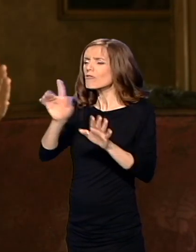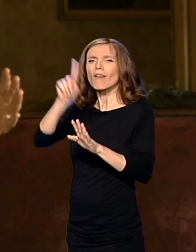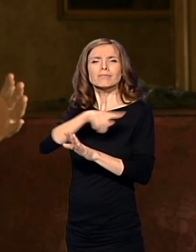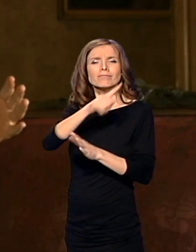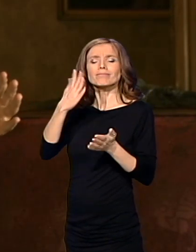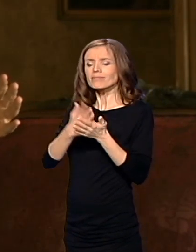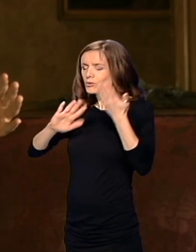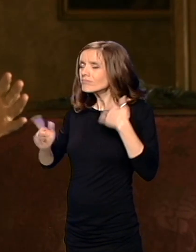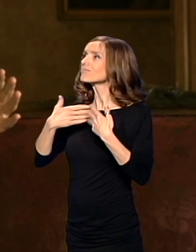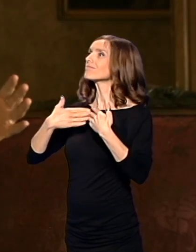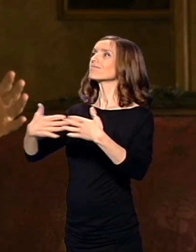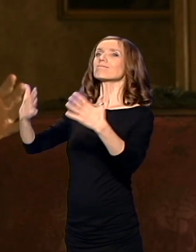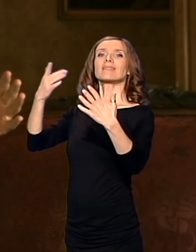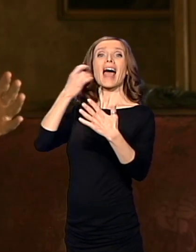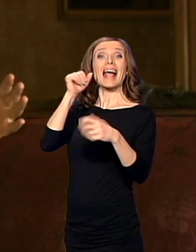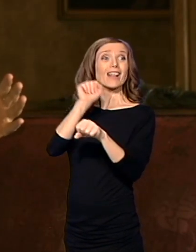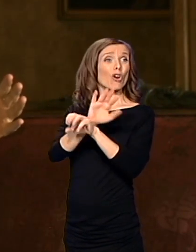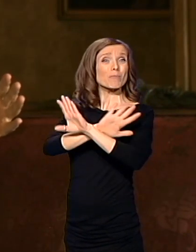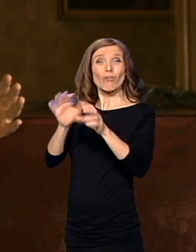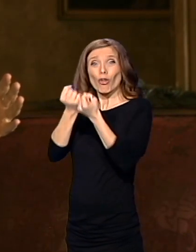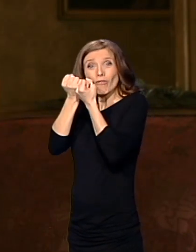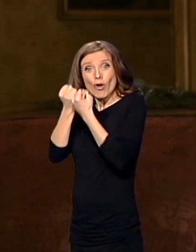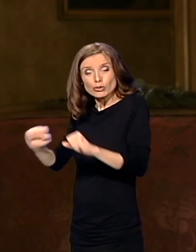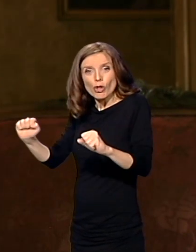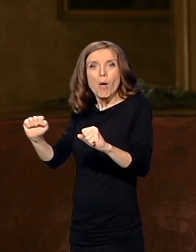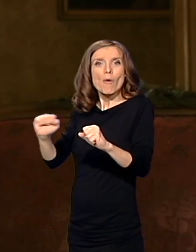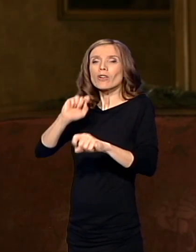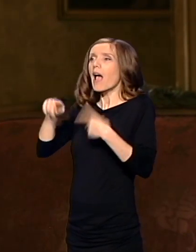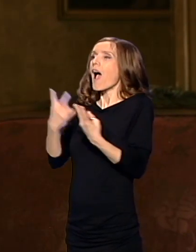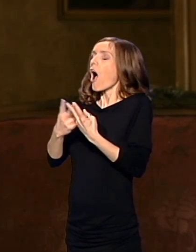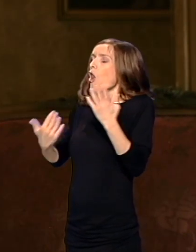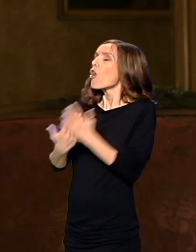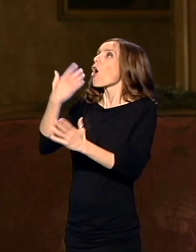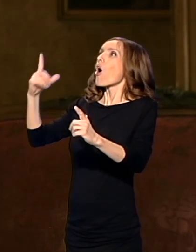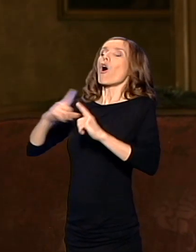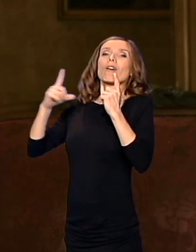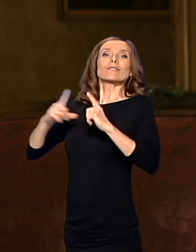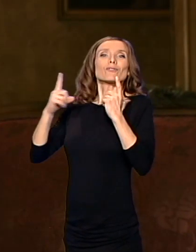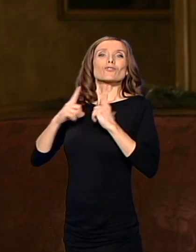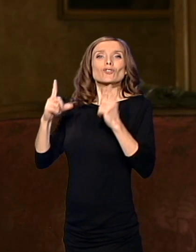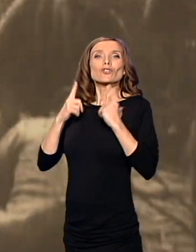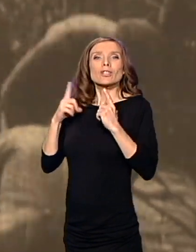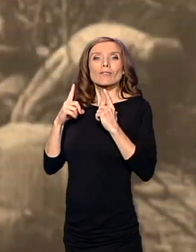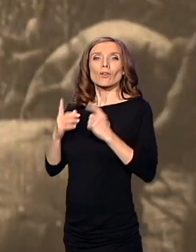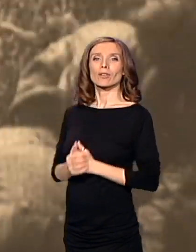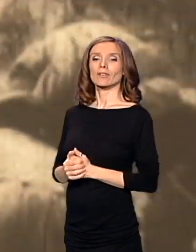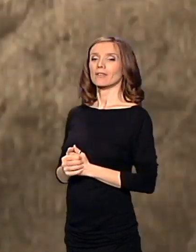toga, iz toga ropstva, iz toga izaći vaskrsnuti, vaskrsnuti u svakom pogledu.